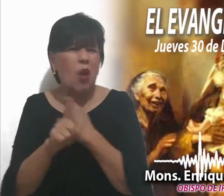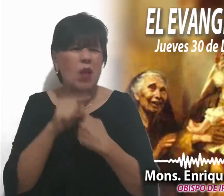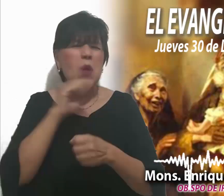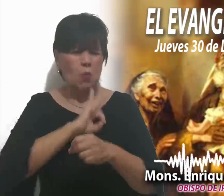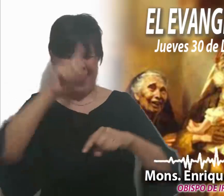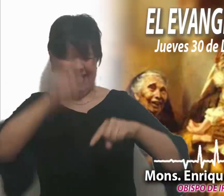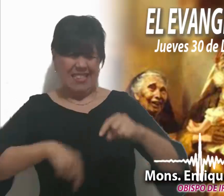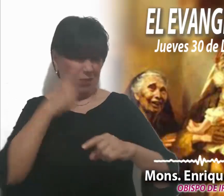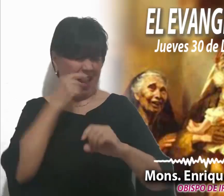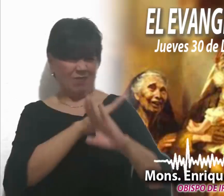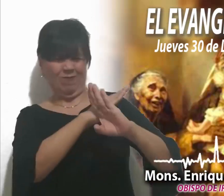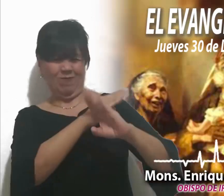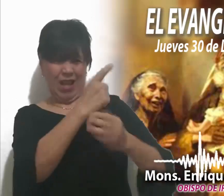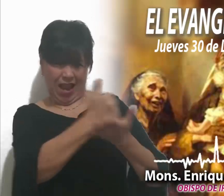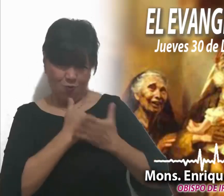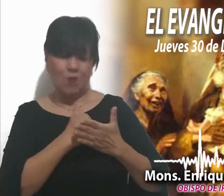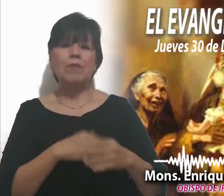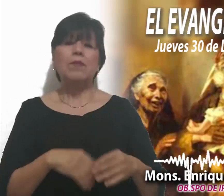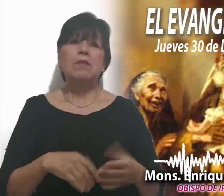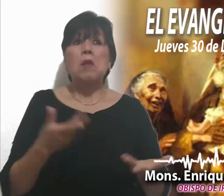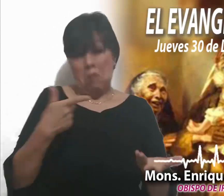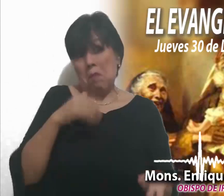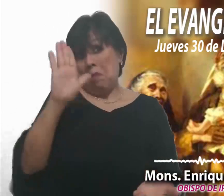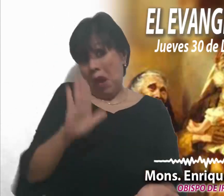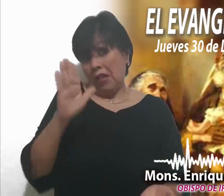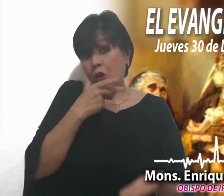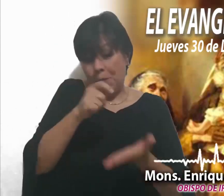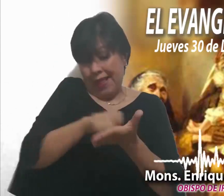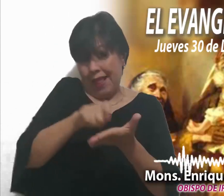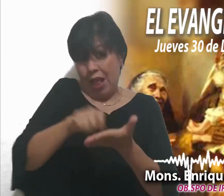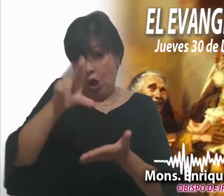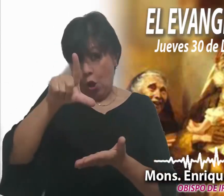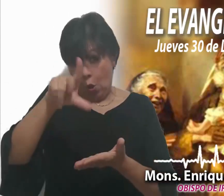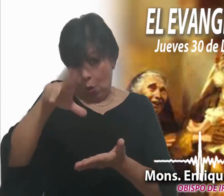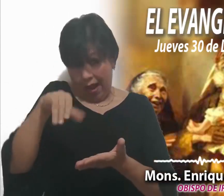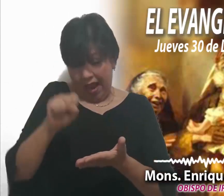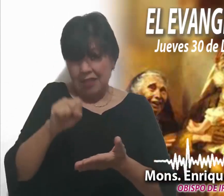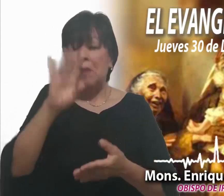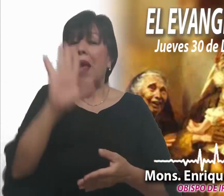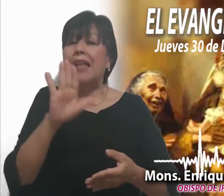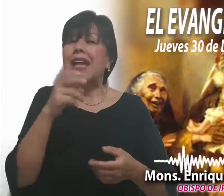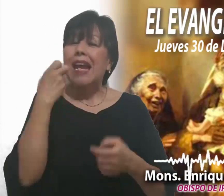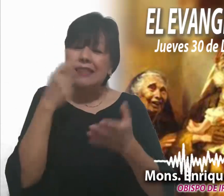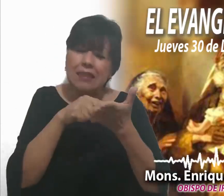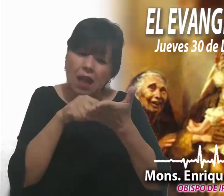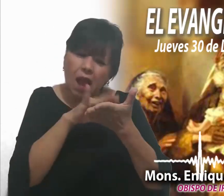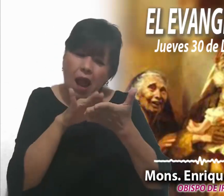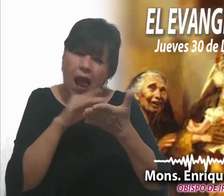No sé si Lucas, intencionalmente, nos quiere presentar a esta pareja de ancianos.